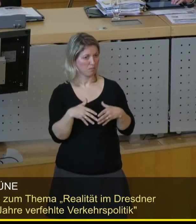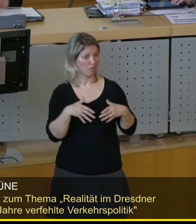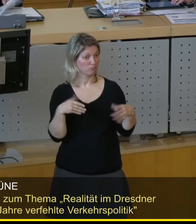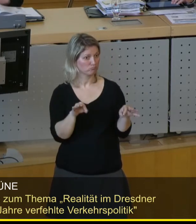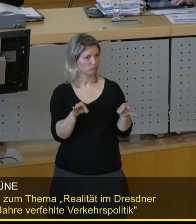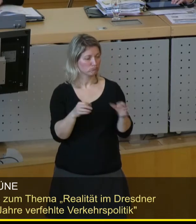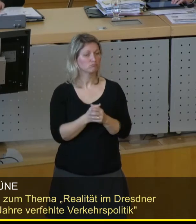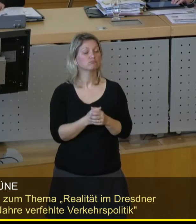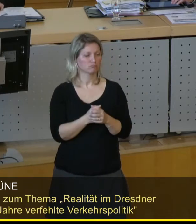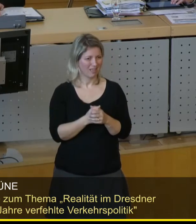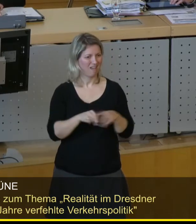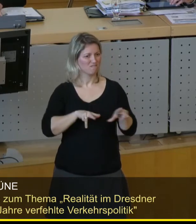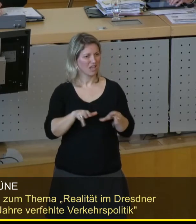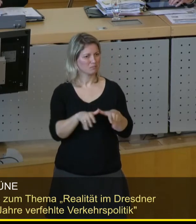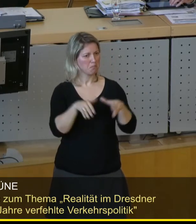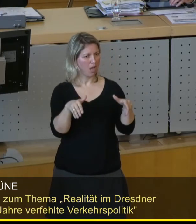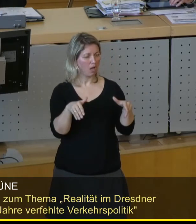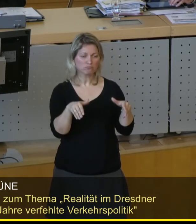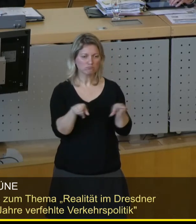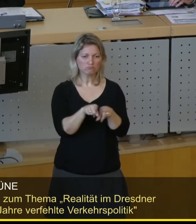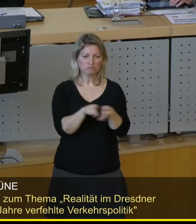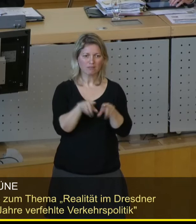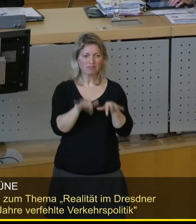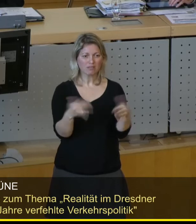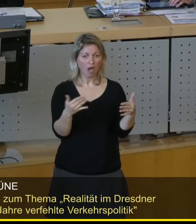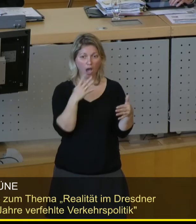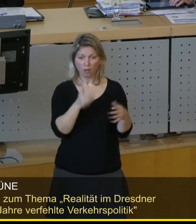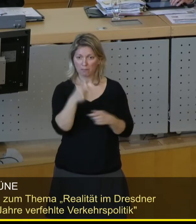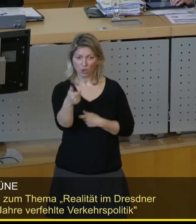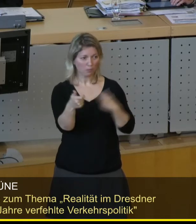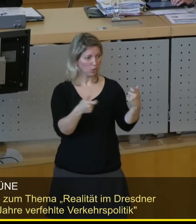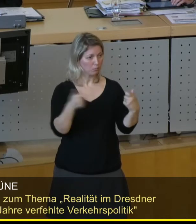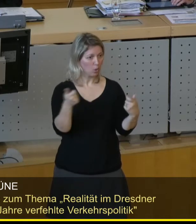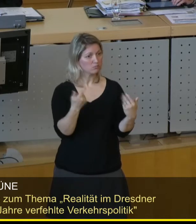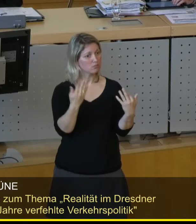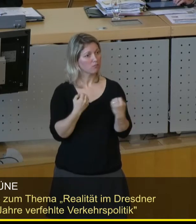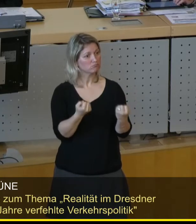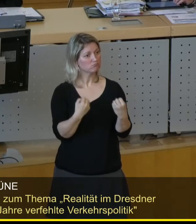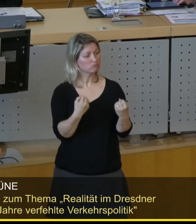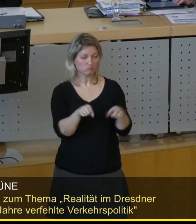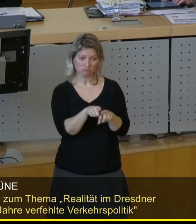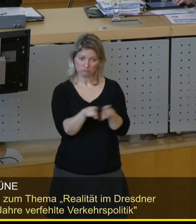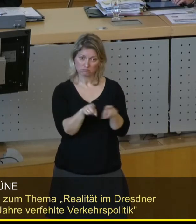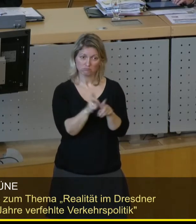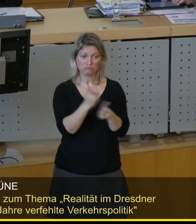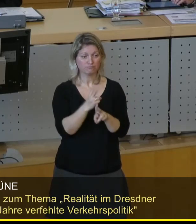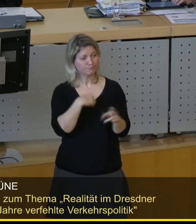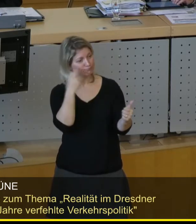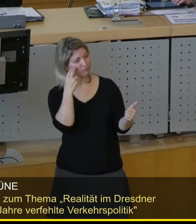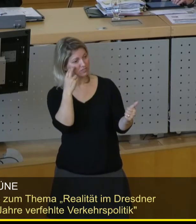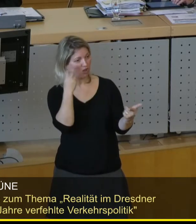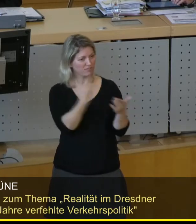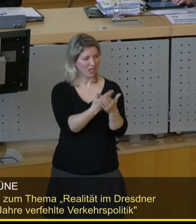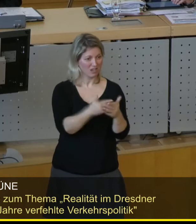Verkehrsmenge MIV bleibt allerdings gleich. Auch auf den Brücken. Das ist einfach wissenschaftlich nachgewiesen. Der Radverkehr